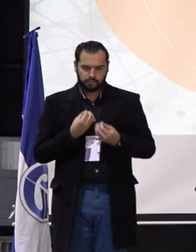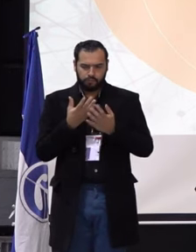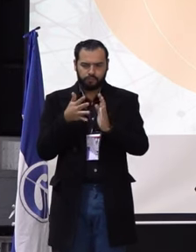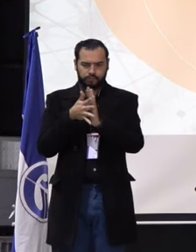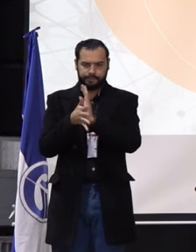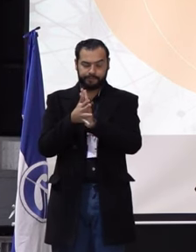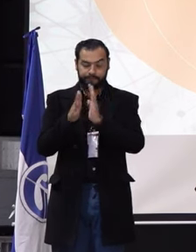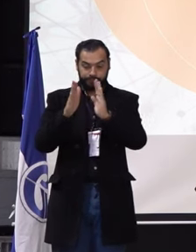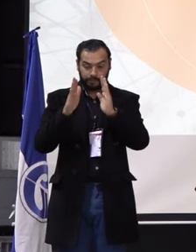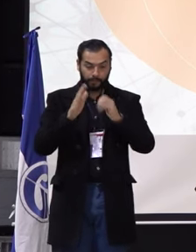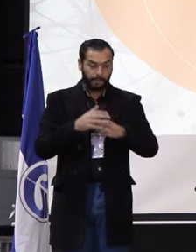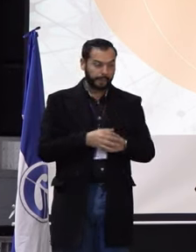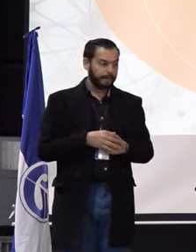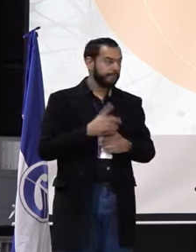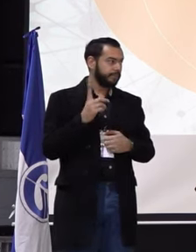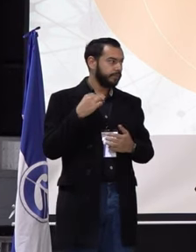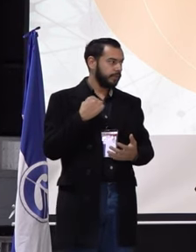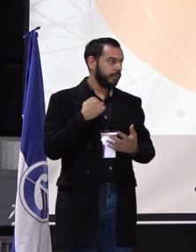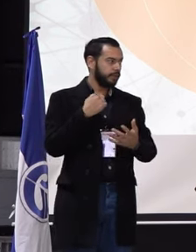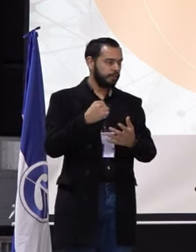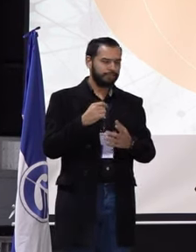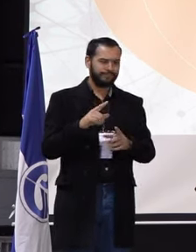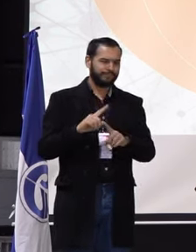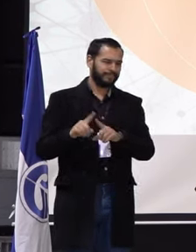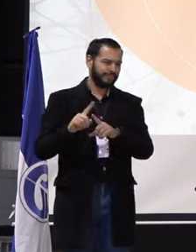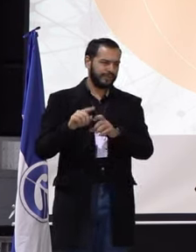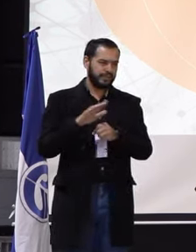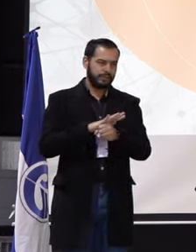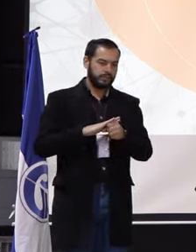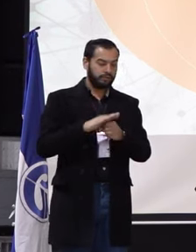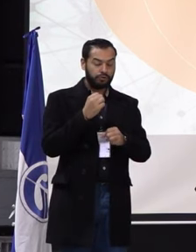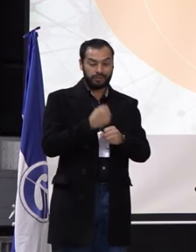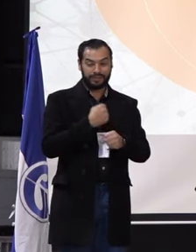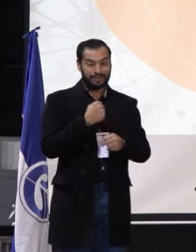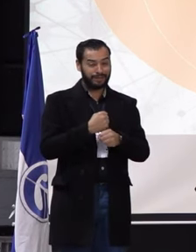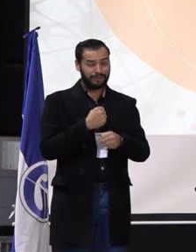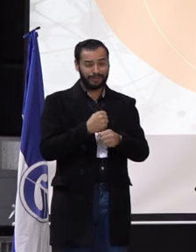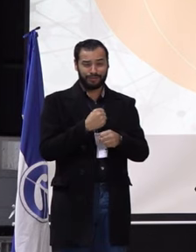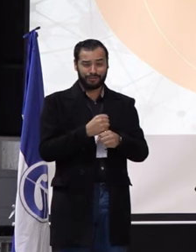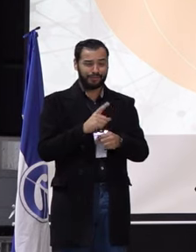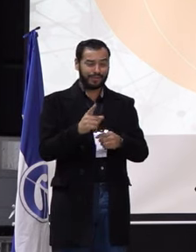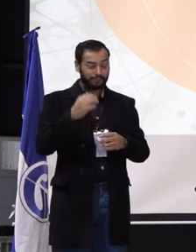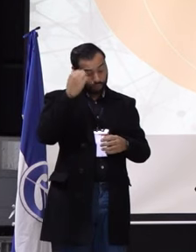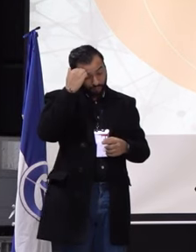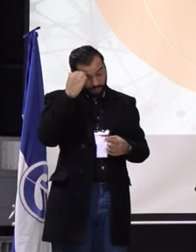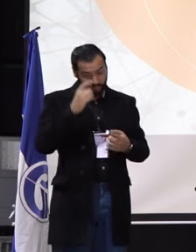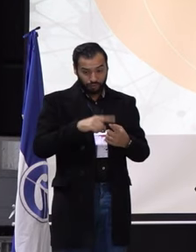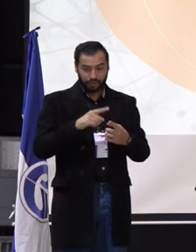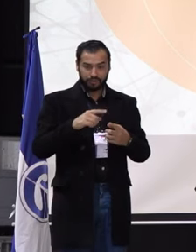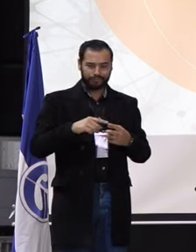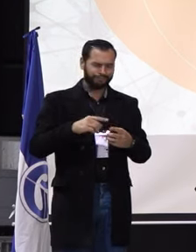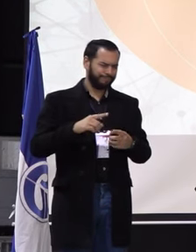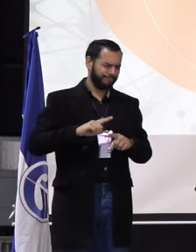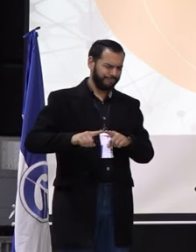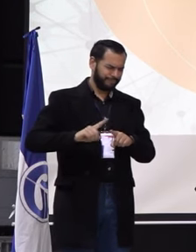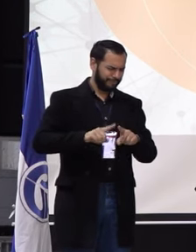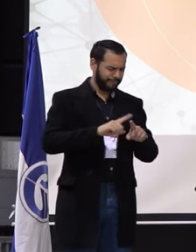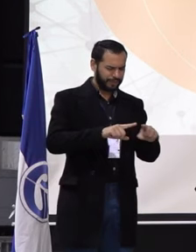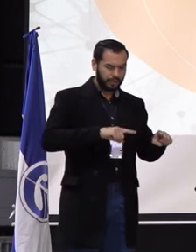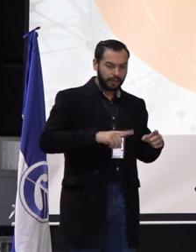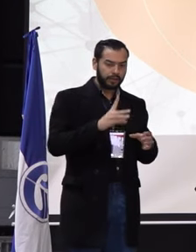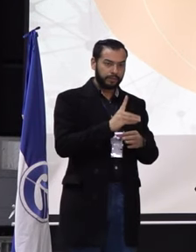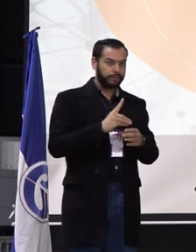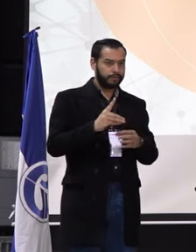Hay recursos insuficientes en las condiciones laborales de docentes y trabajadores. Los acondicionamientos físicos y dotaciones del departamento